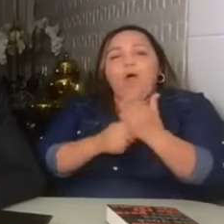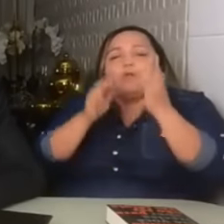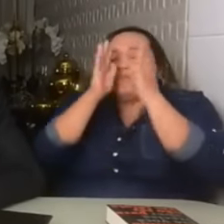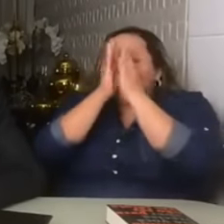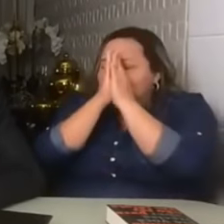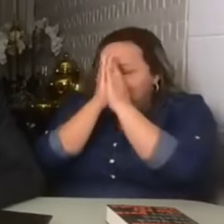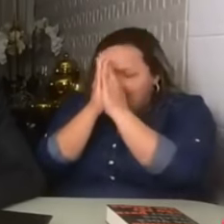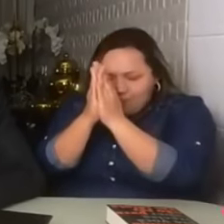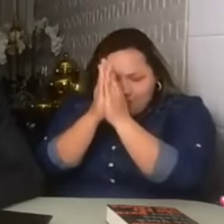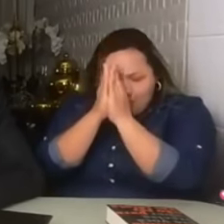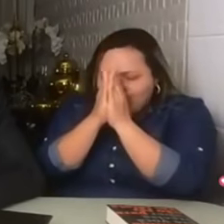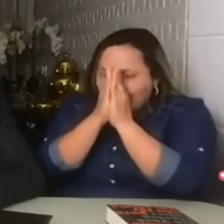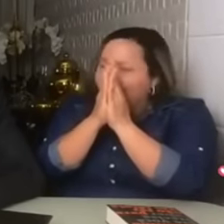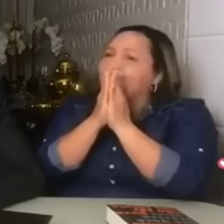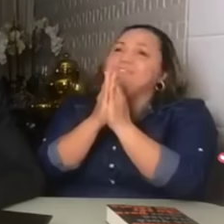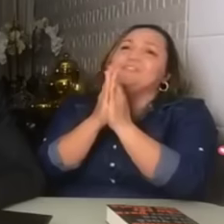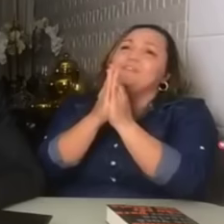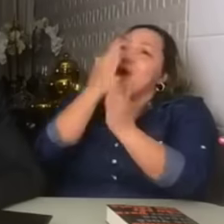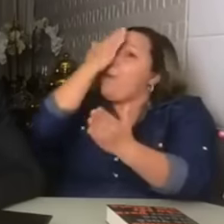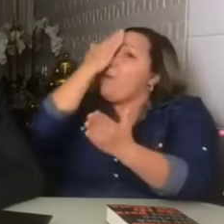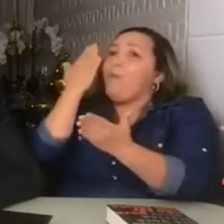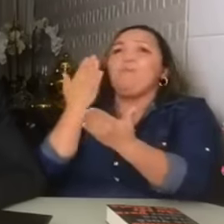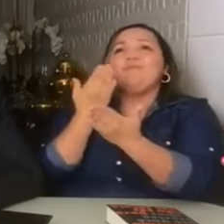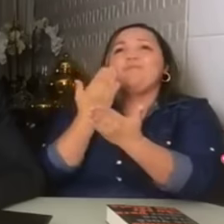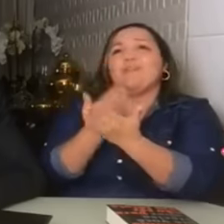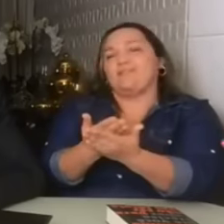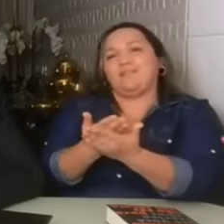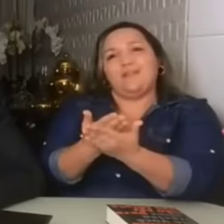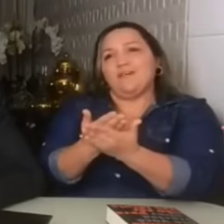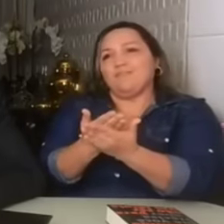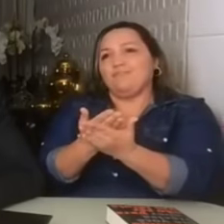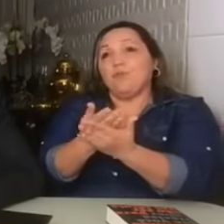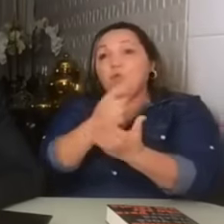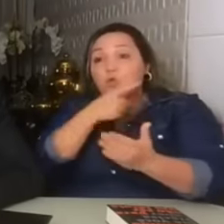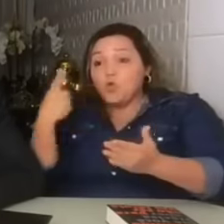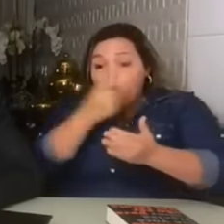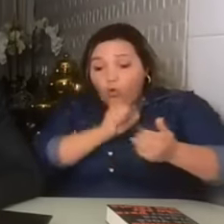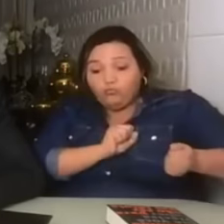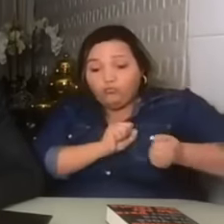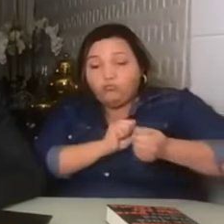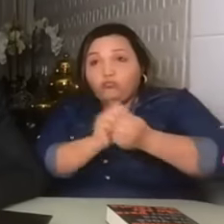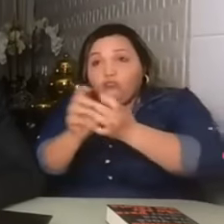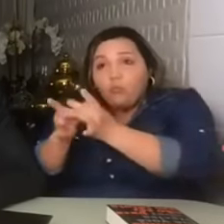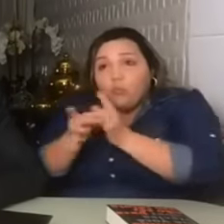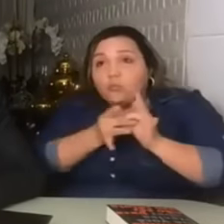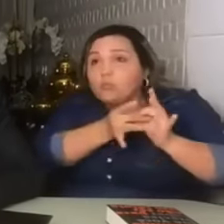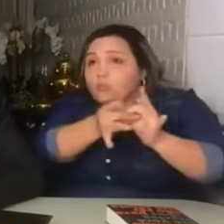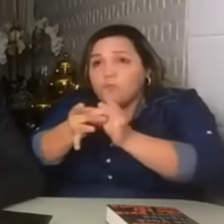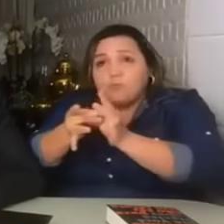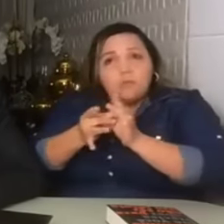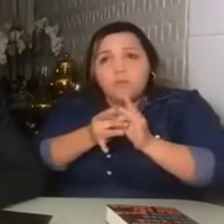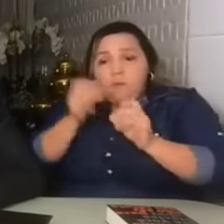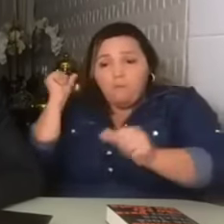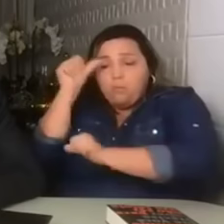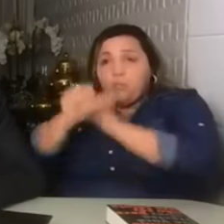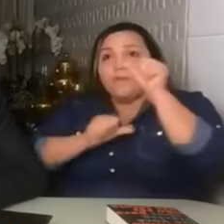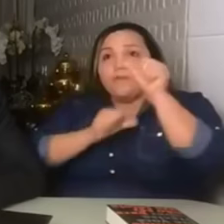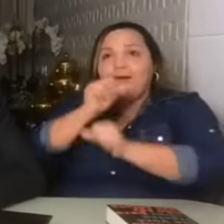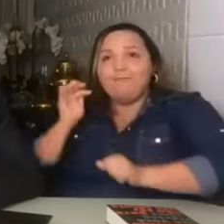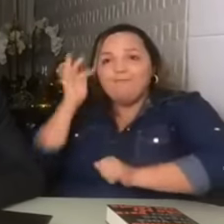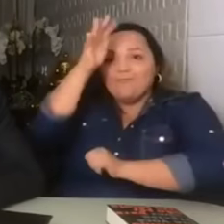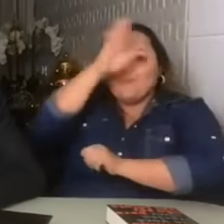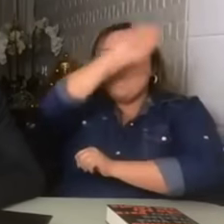orações e pela confiança. Vamos juntos, juntos, mudar o